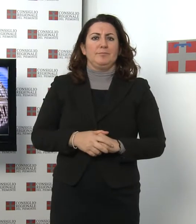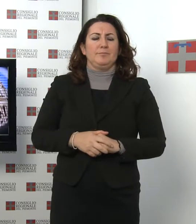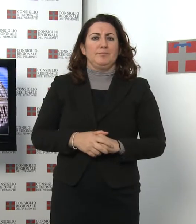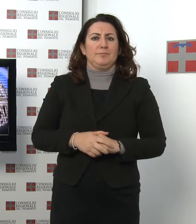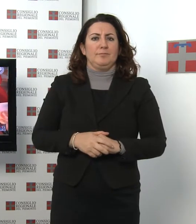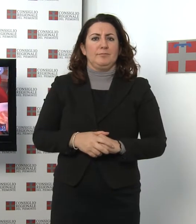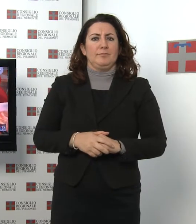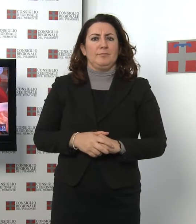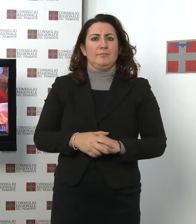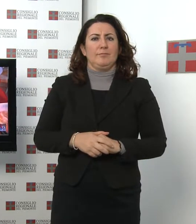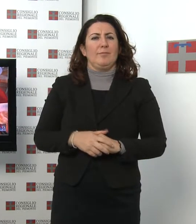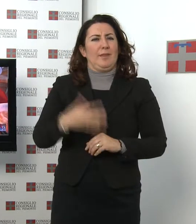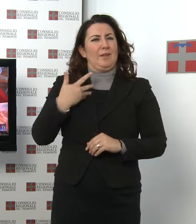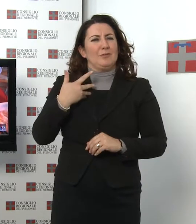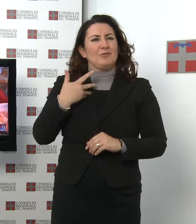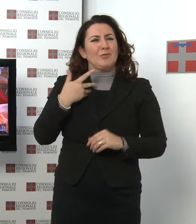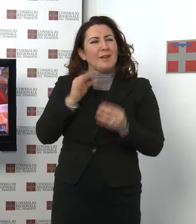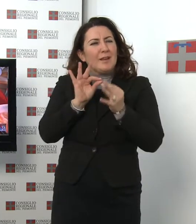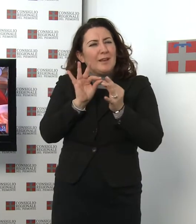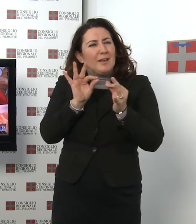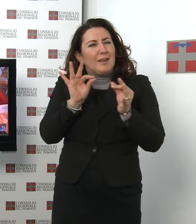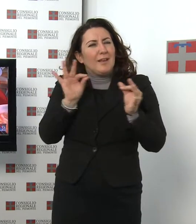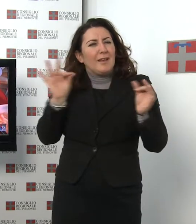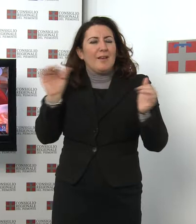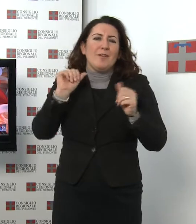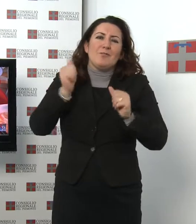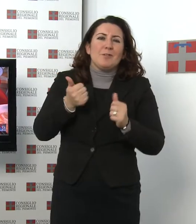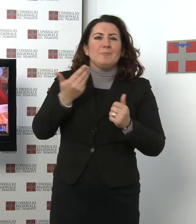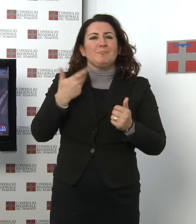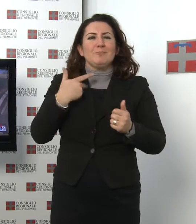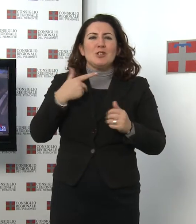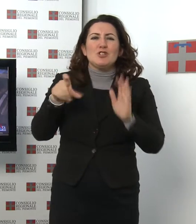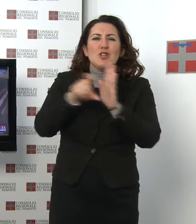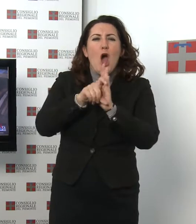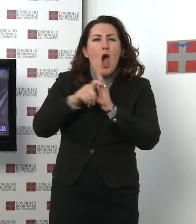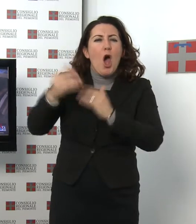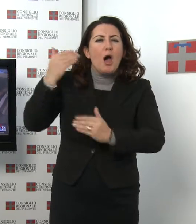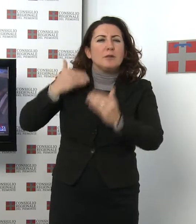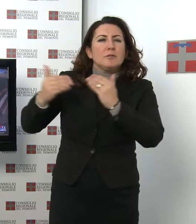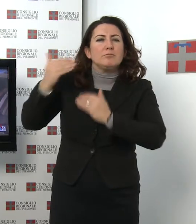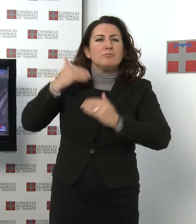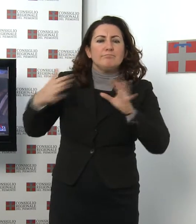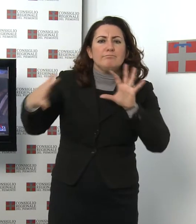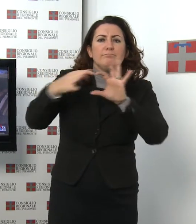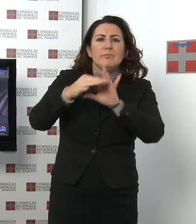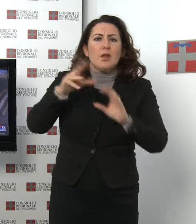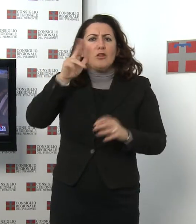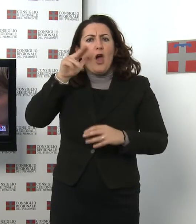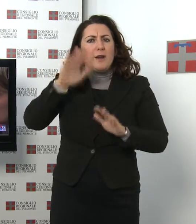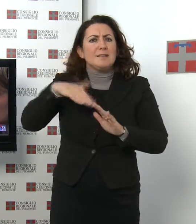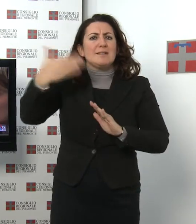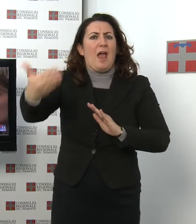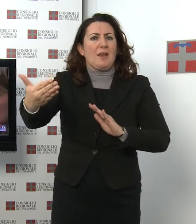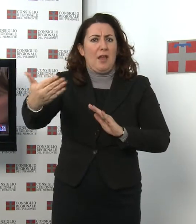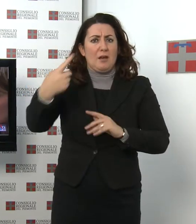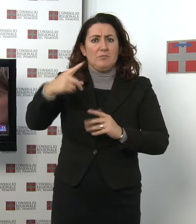C'è un sottile filo che congiunge le storie lontane, taciute e spesso sconosciute delle donne straniere. Questo filo è ricostruito